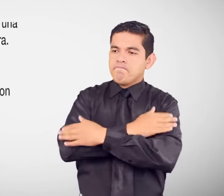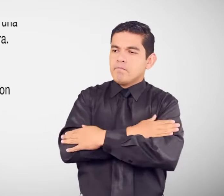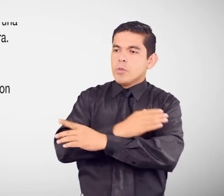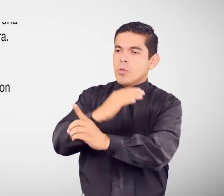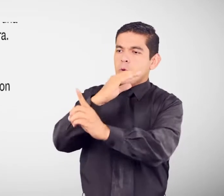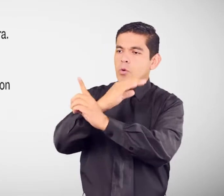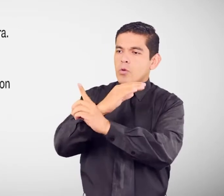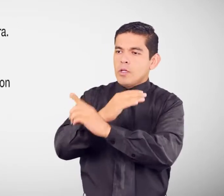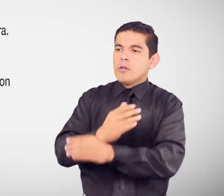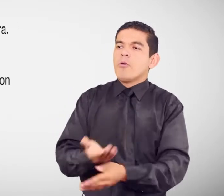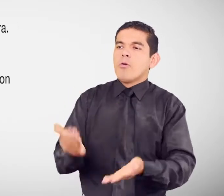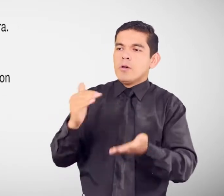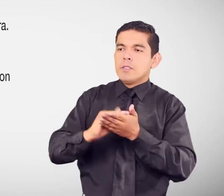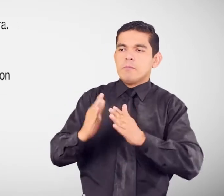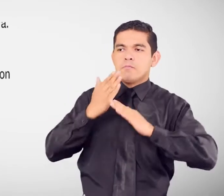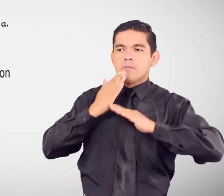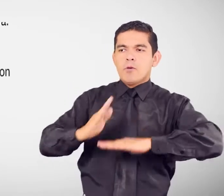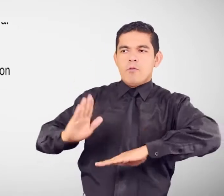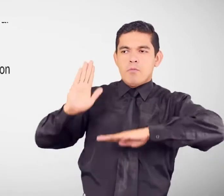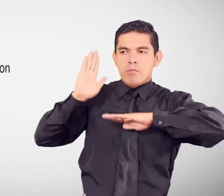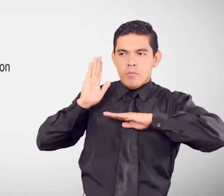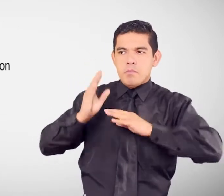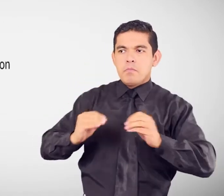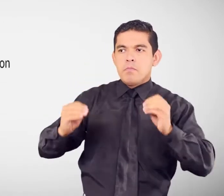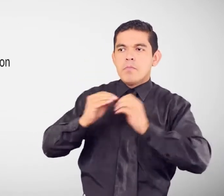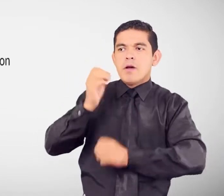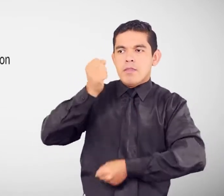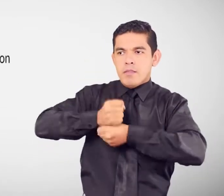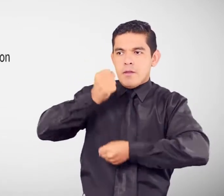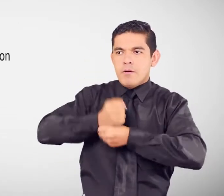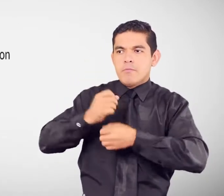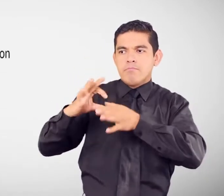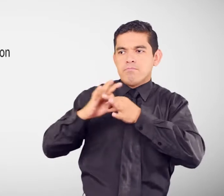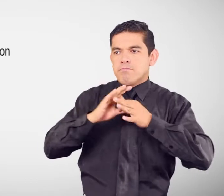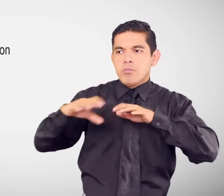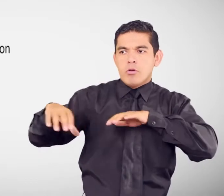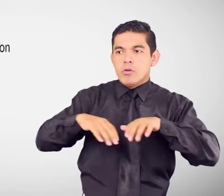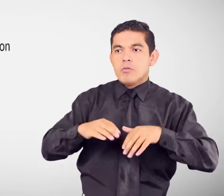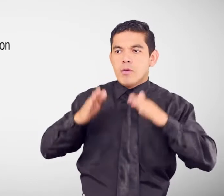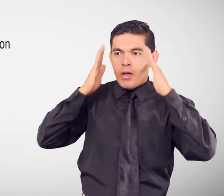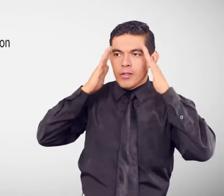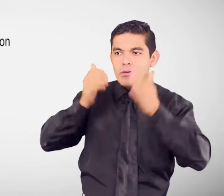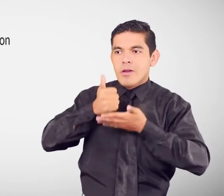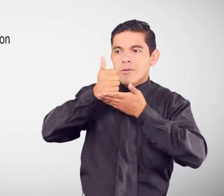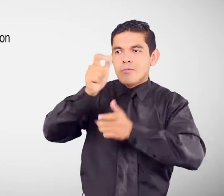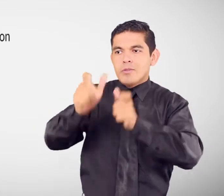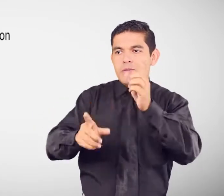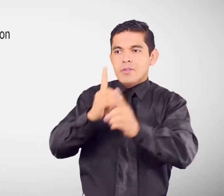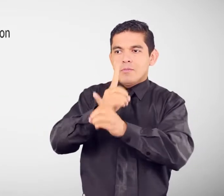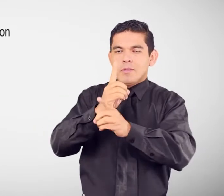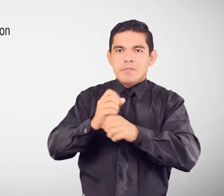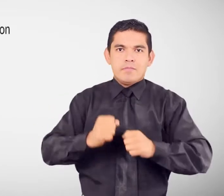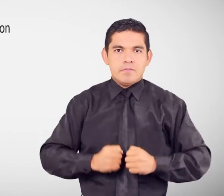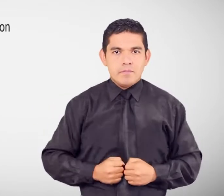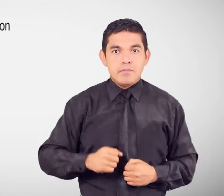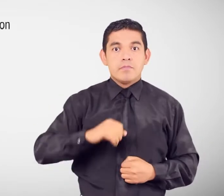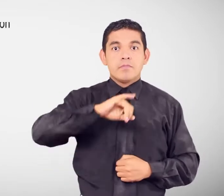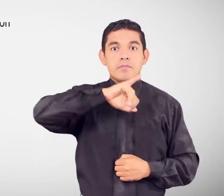y ratificamos nuestro compromiso de un trabajo coordinado en favor de las personas con discapacidad.